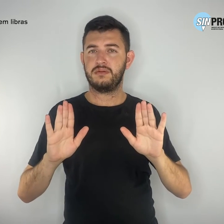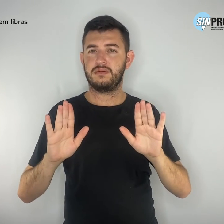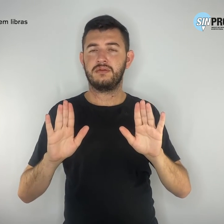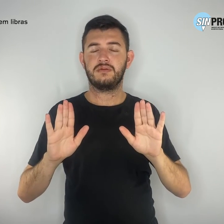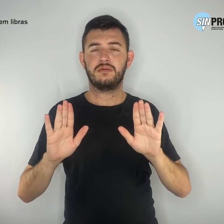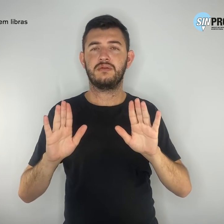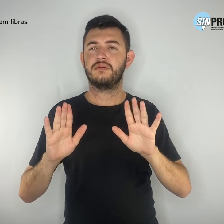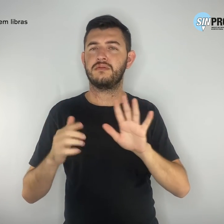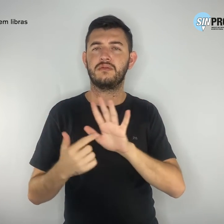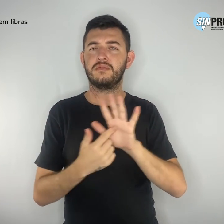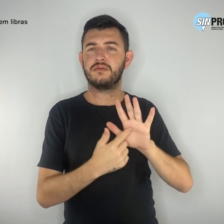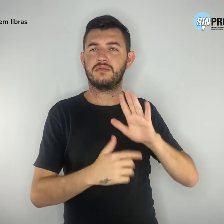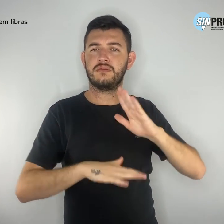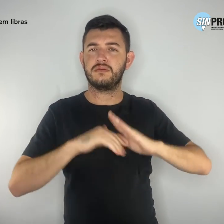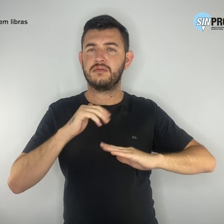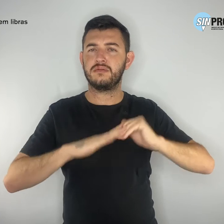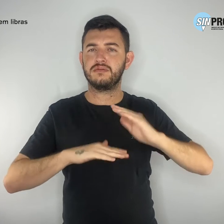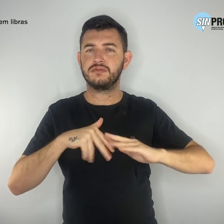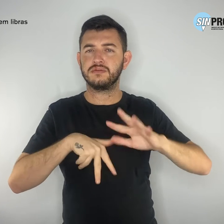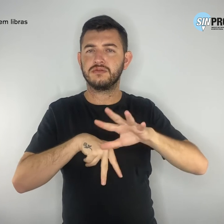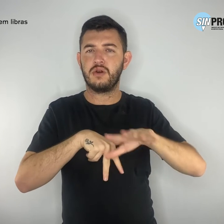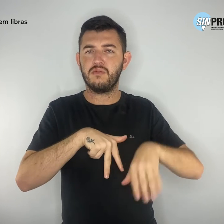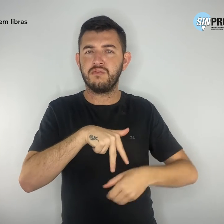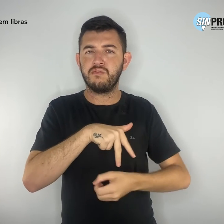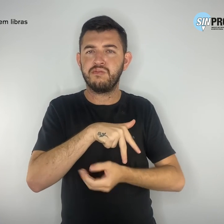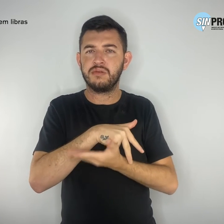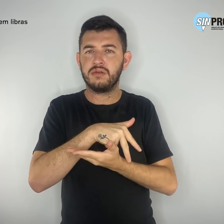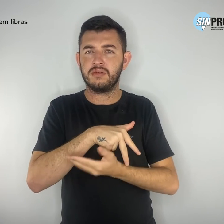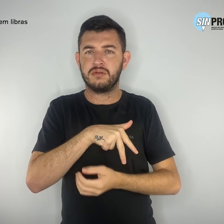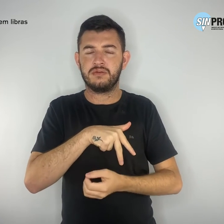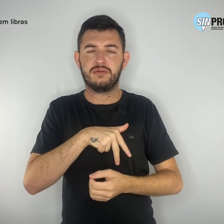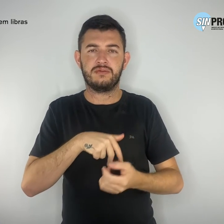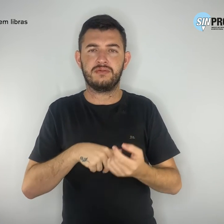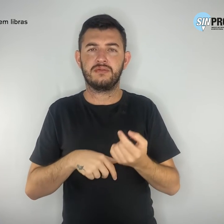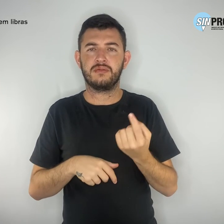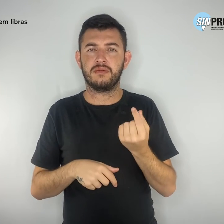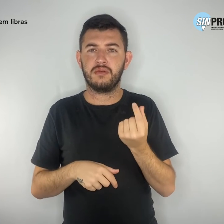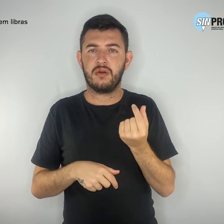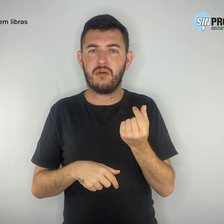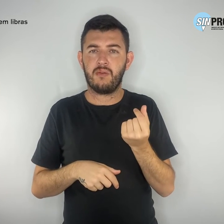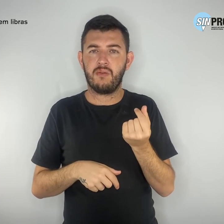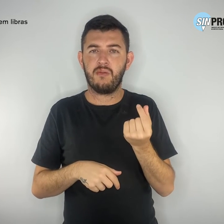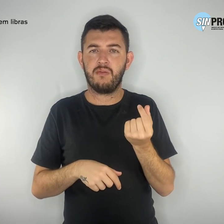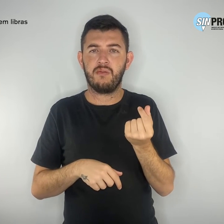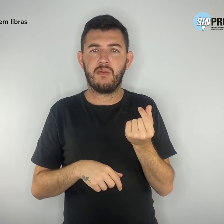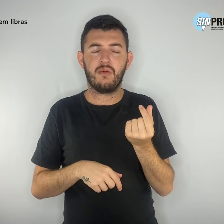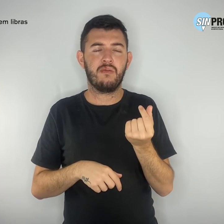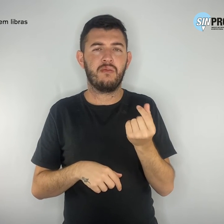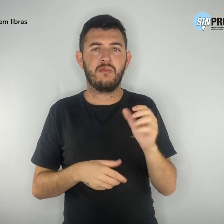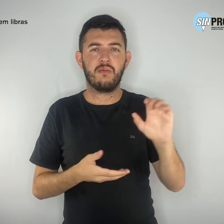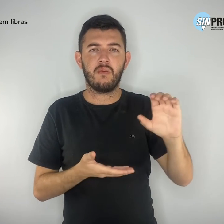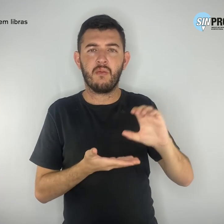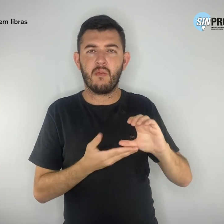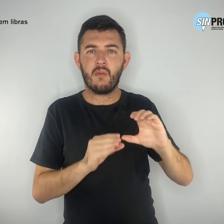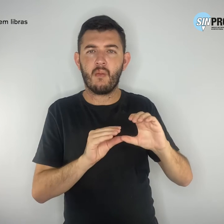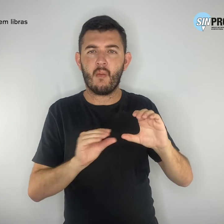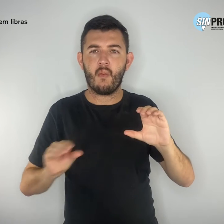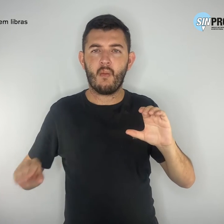diversas de corrupção, como desvios de recursos, o relatório aconselha ao presidente